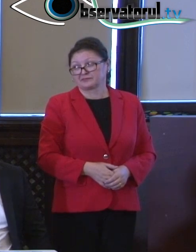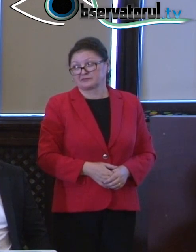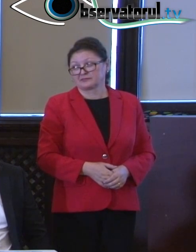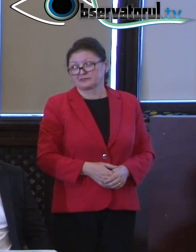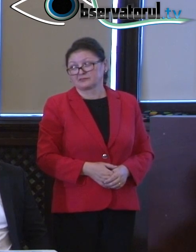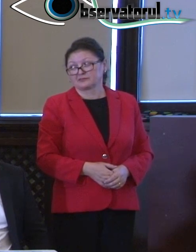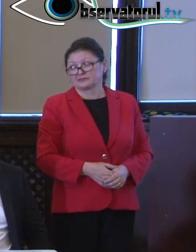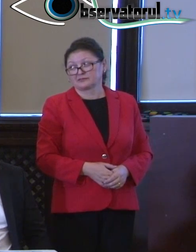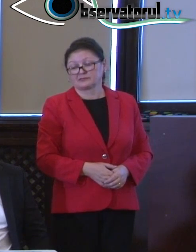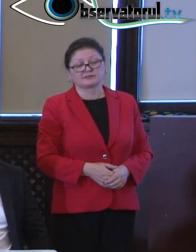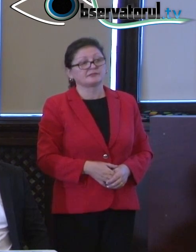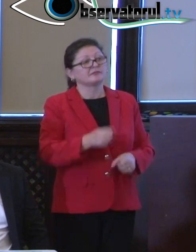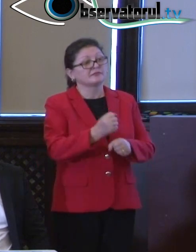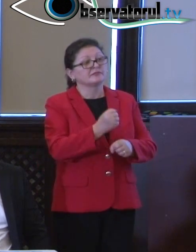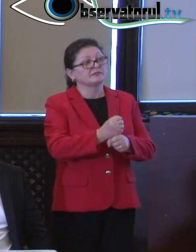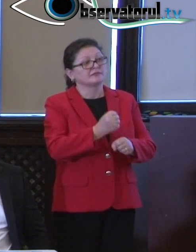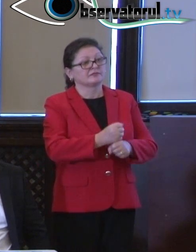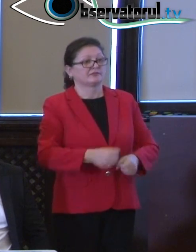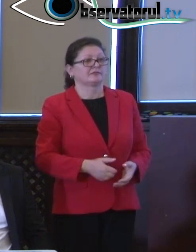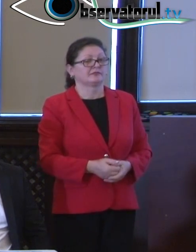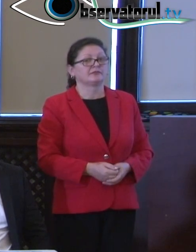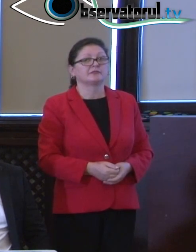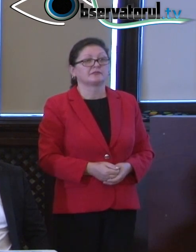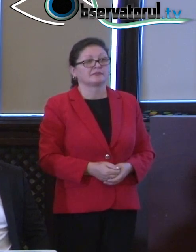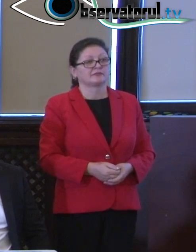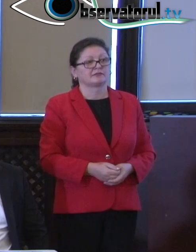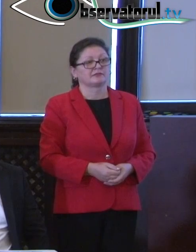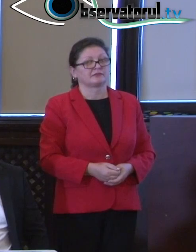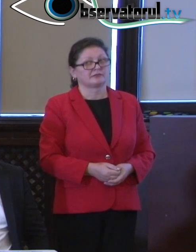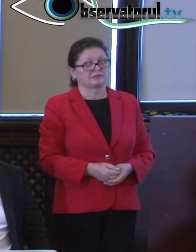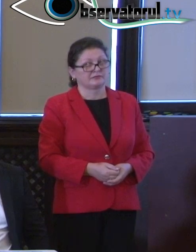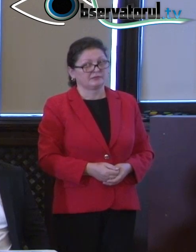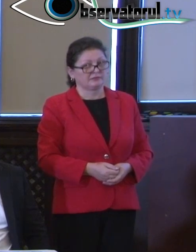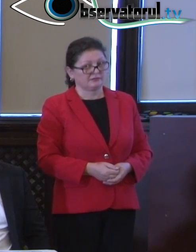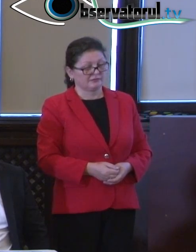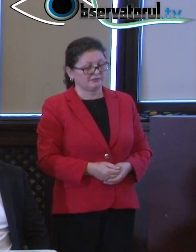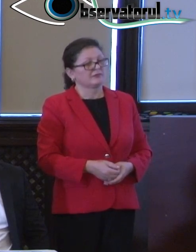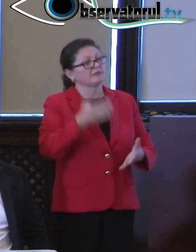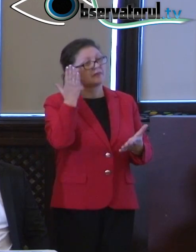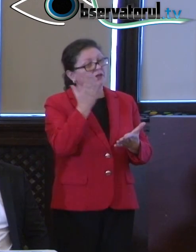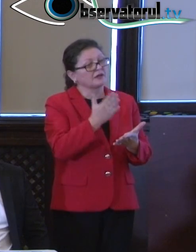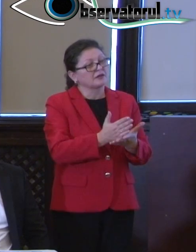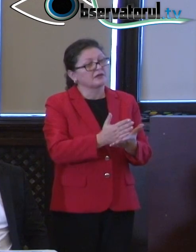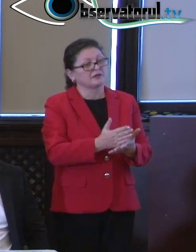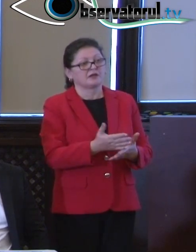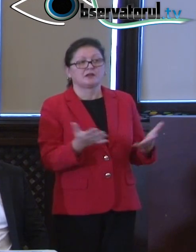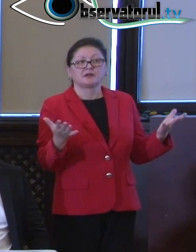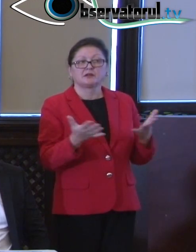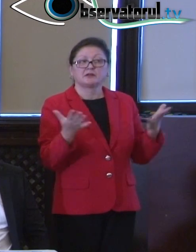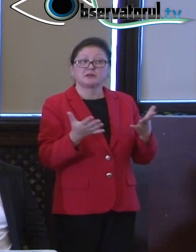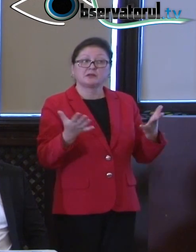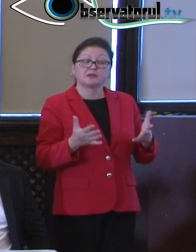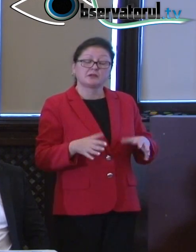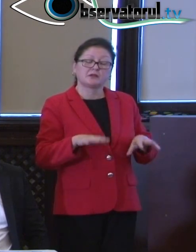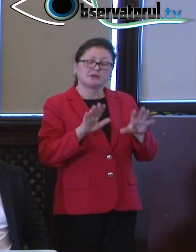este inclus și acest serviciu al fiecăruia dintre noi, nu a persoanei cu dizabilități. Deci am un drept, un drept pe care îl dobândesc